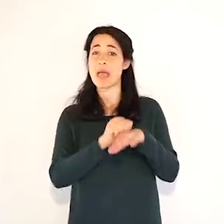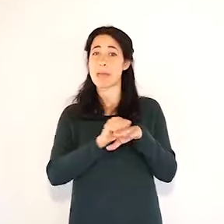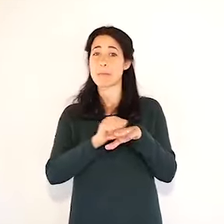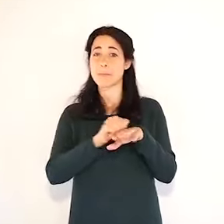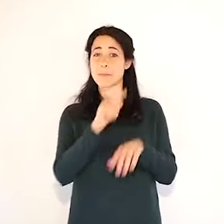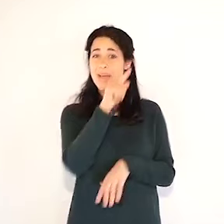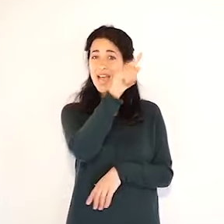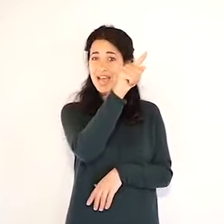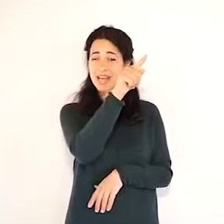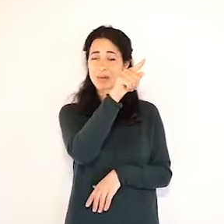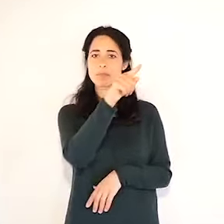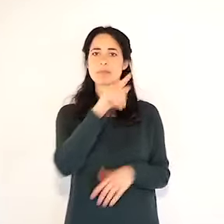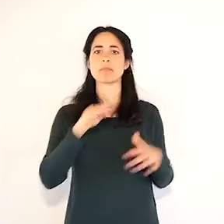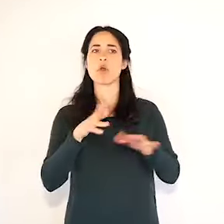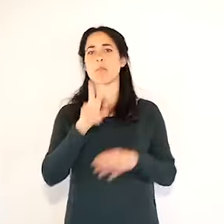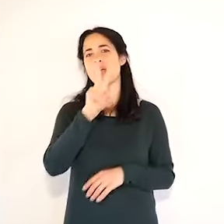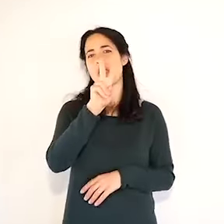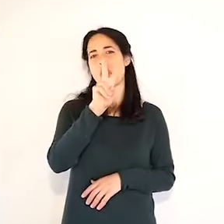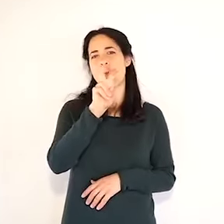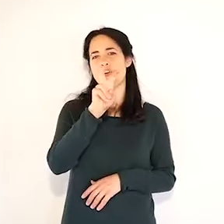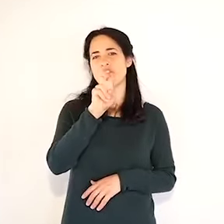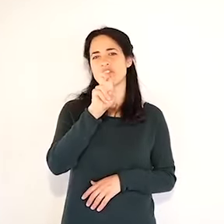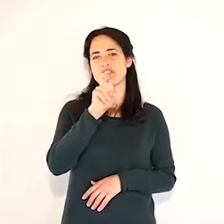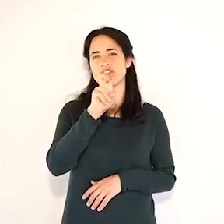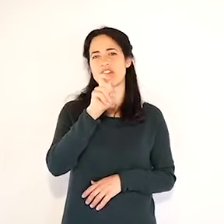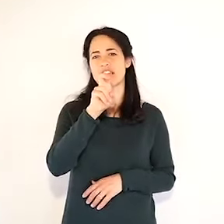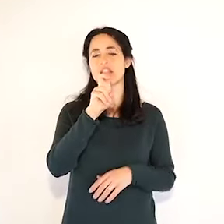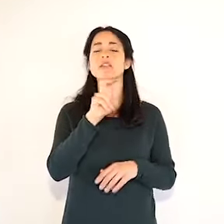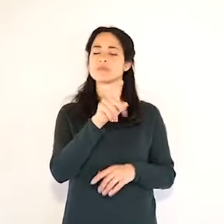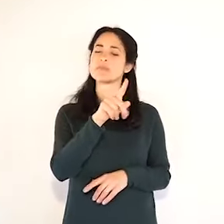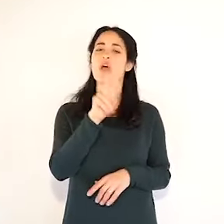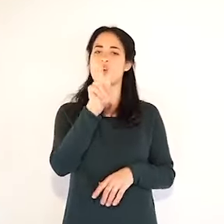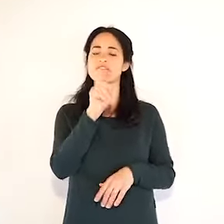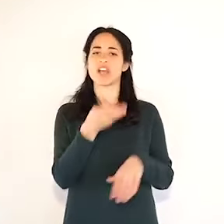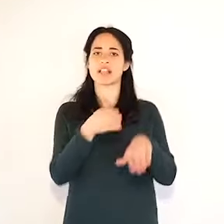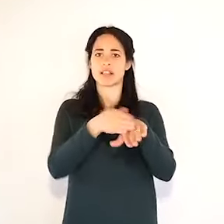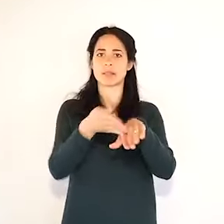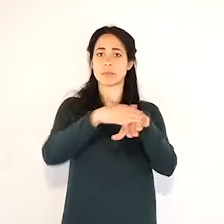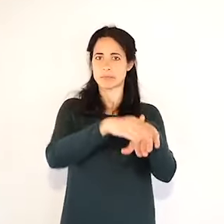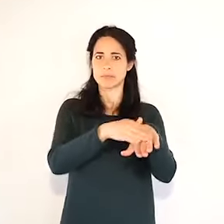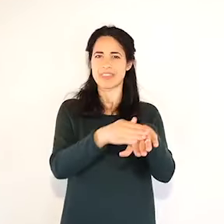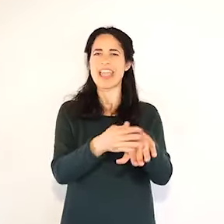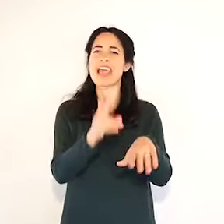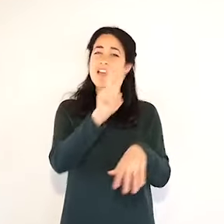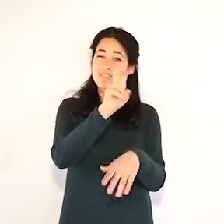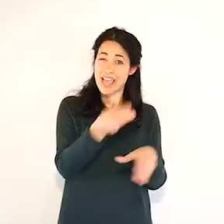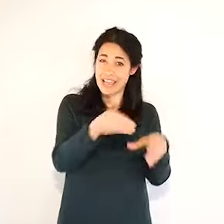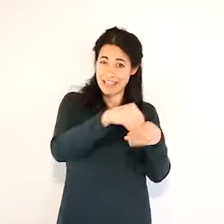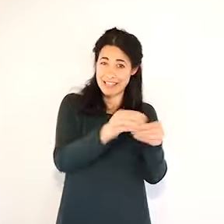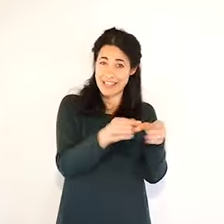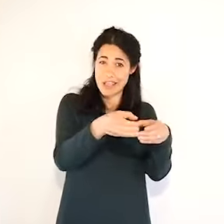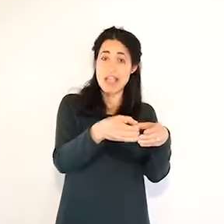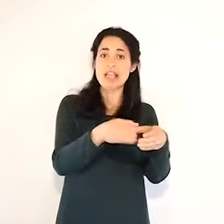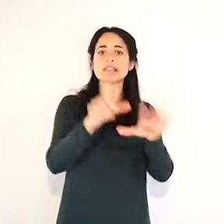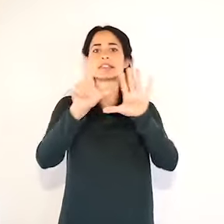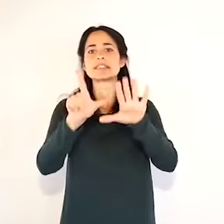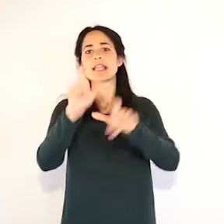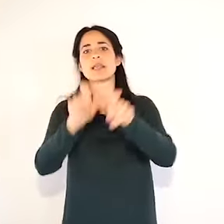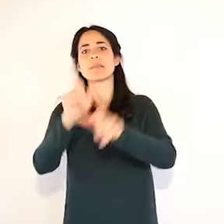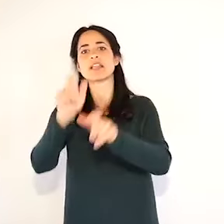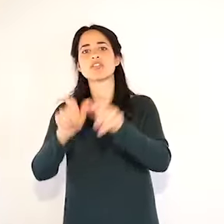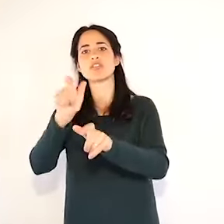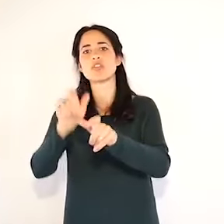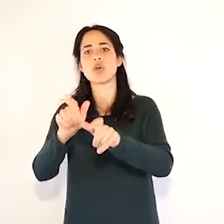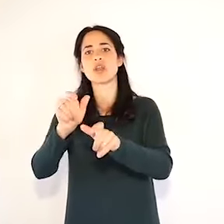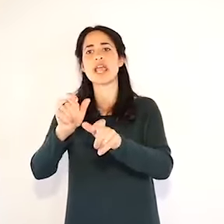sono comunicazioni che vengono dall'Istat su accertamenti di diverso tempo